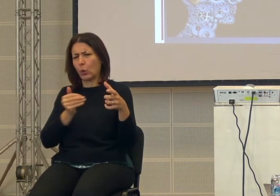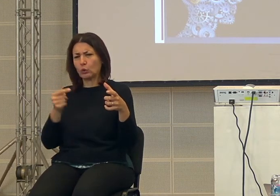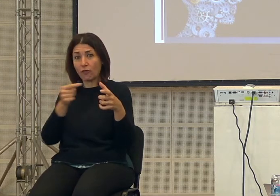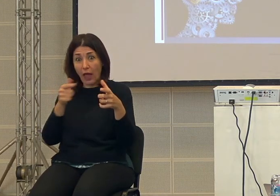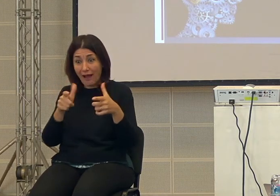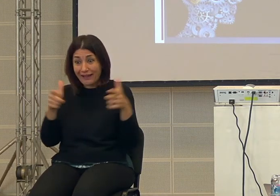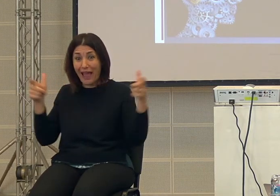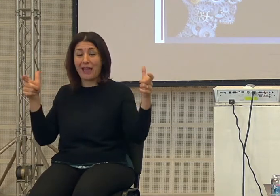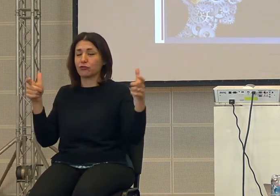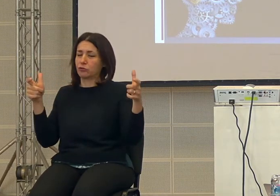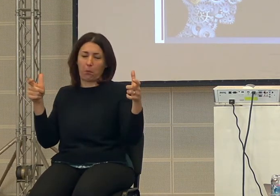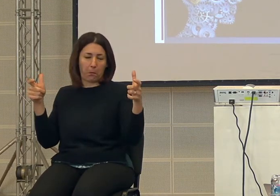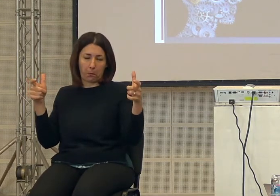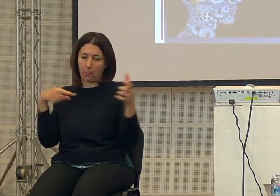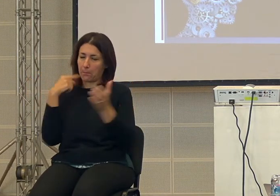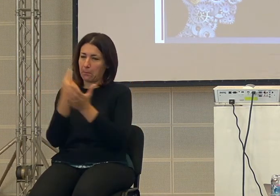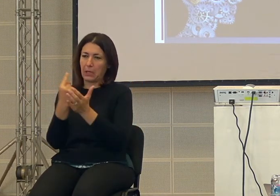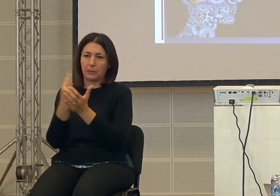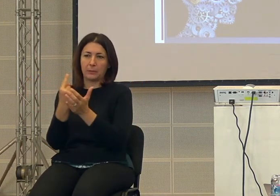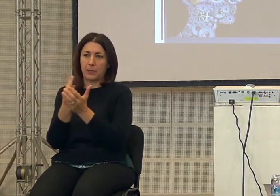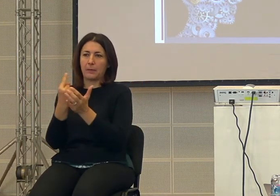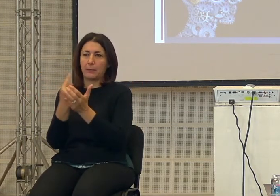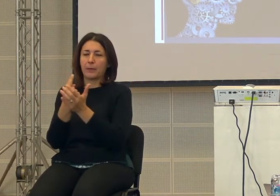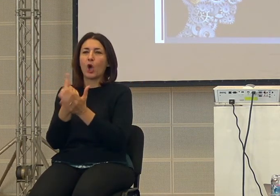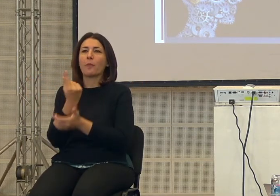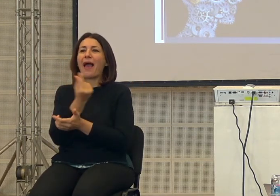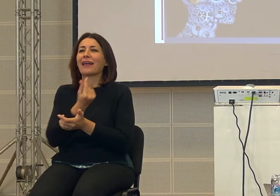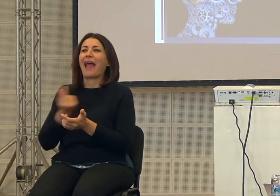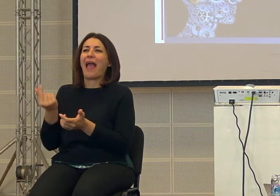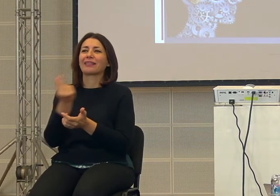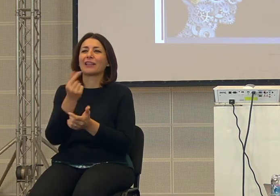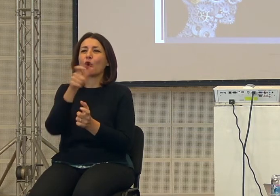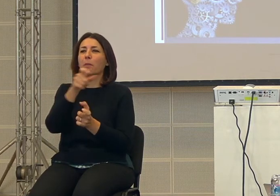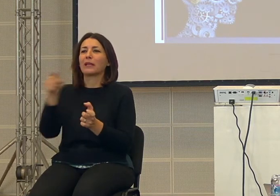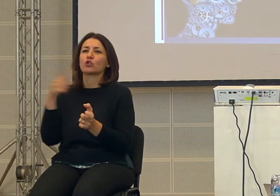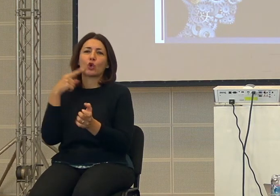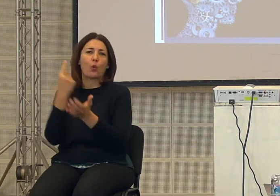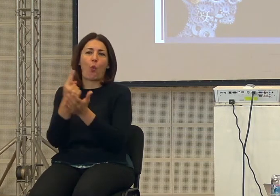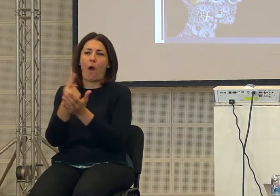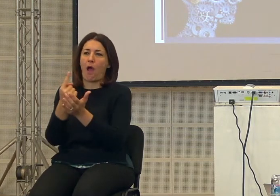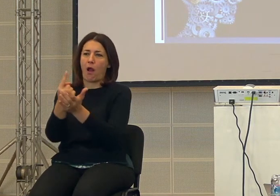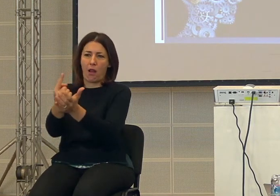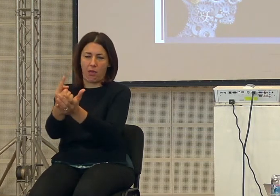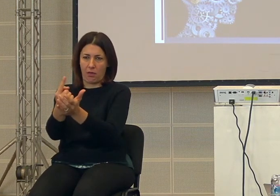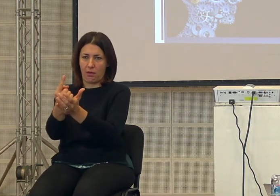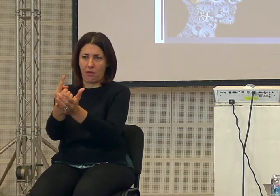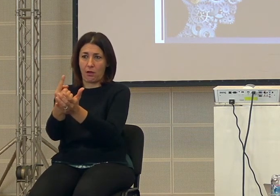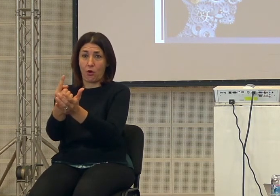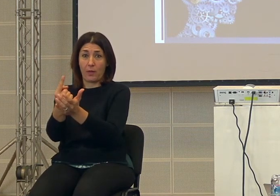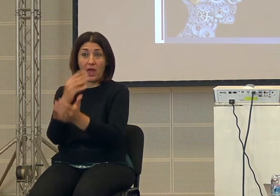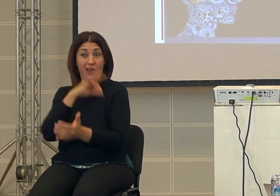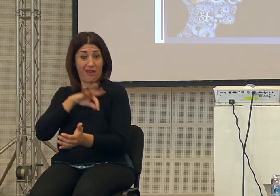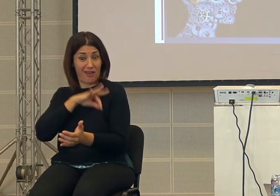cioè il reddito medio delle persone per migliaia di anni è rimasto uguale cioè non crescevano